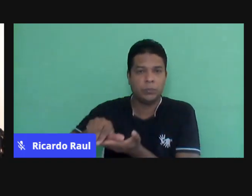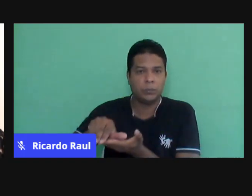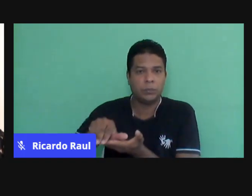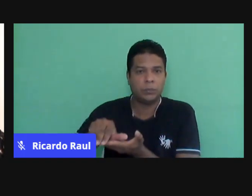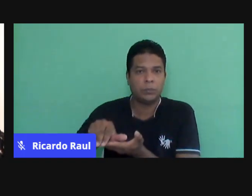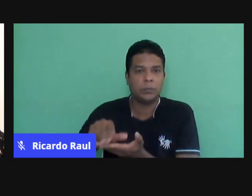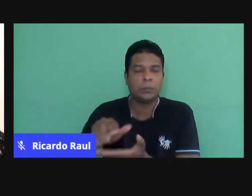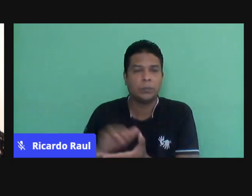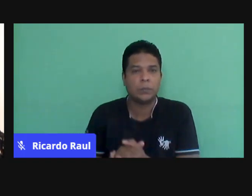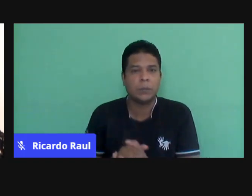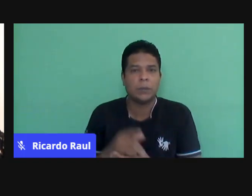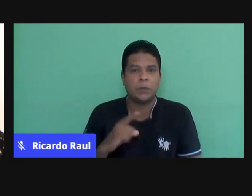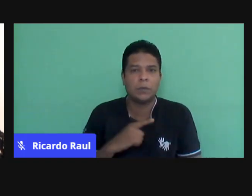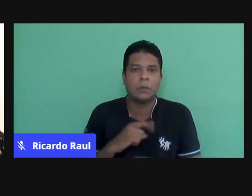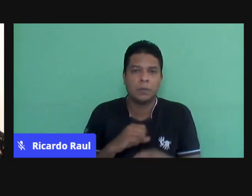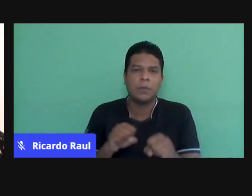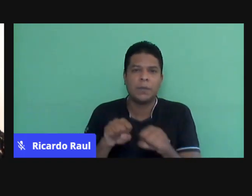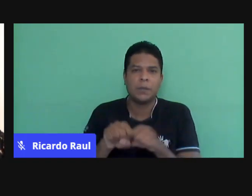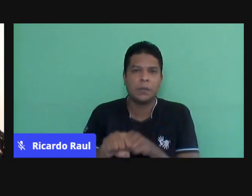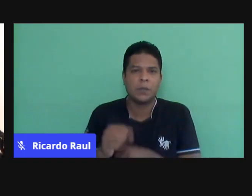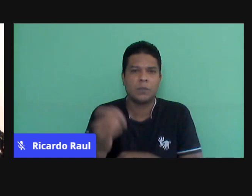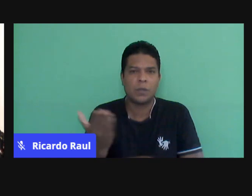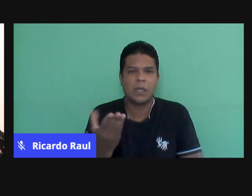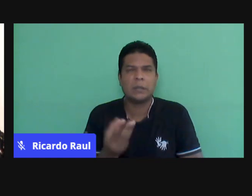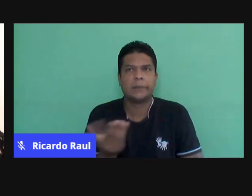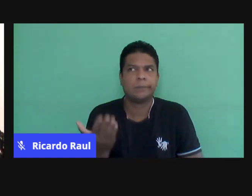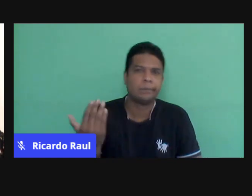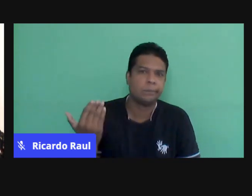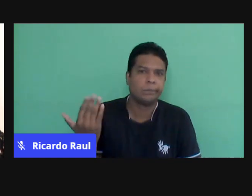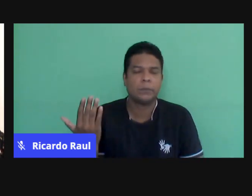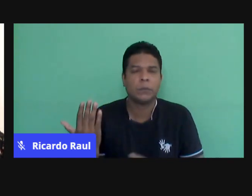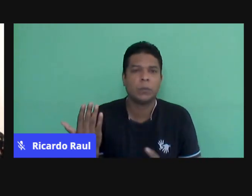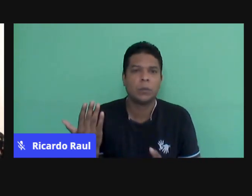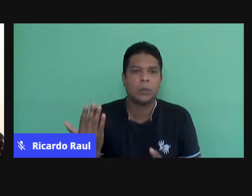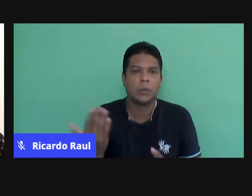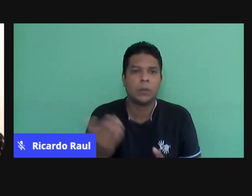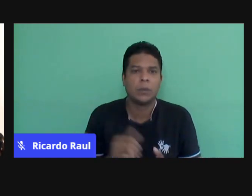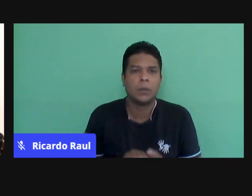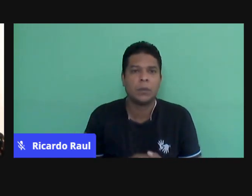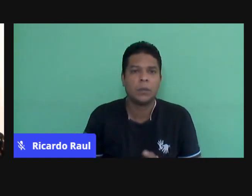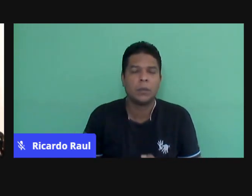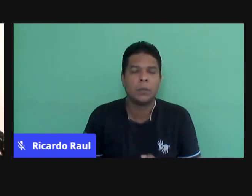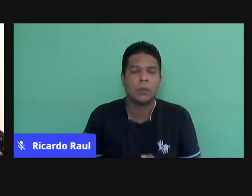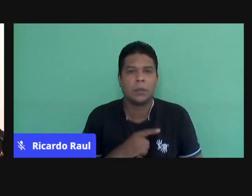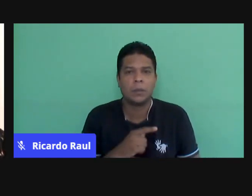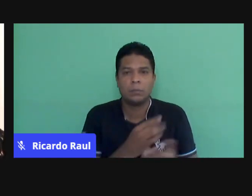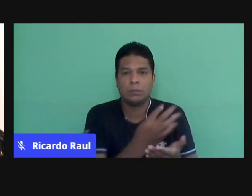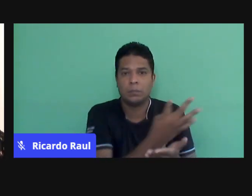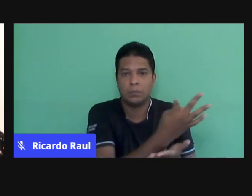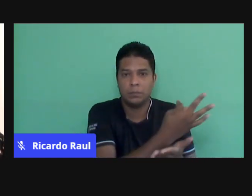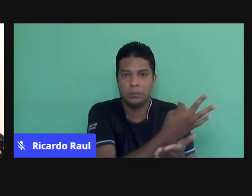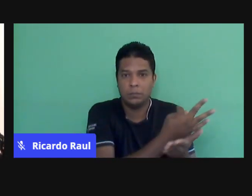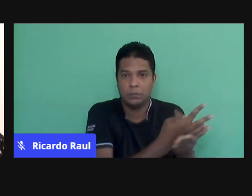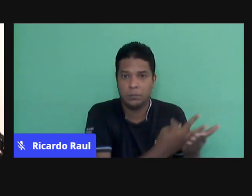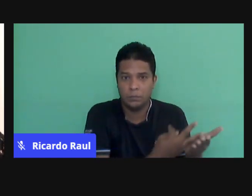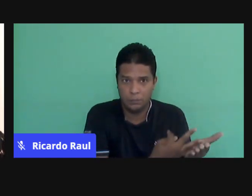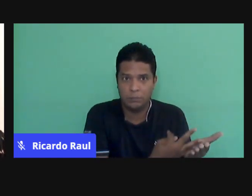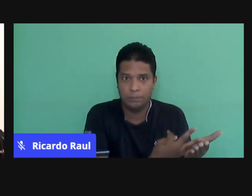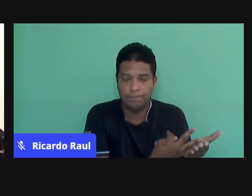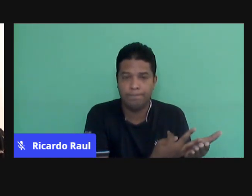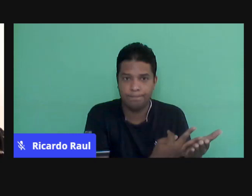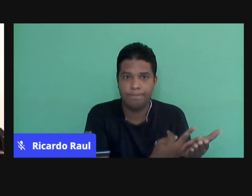Mas nós tivemos uma formação recente, uma formação que tem textos que nos